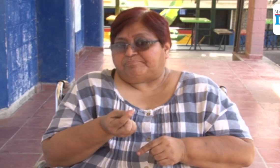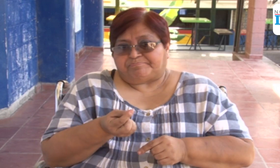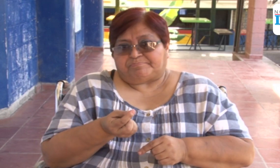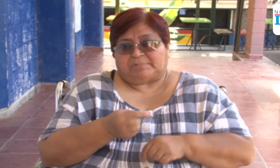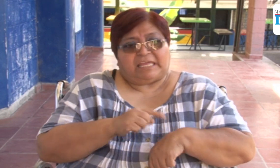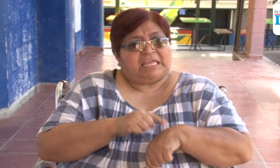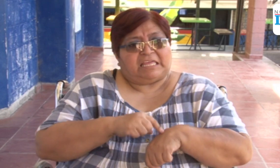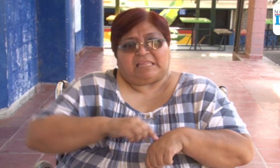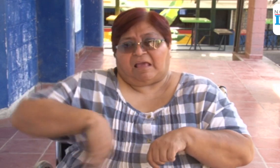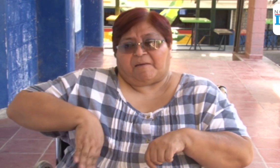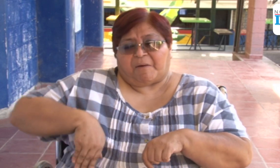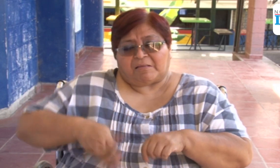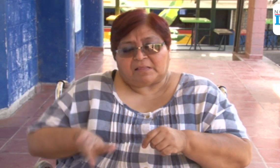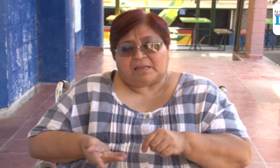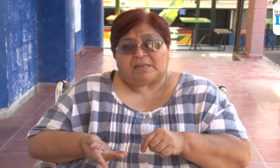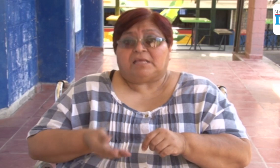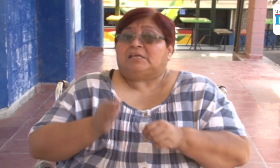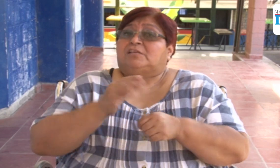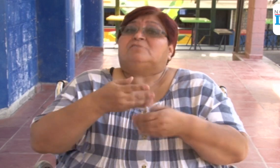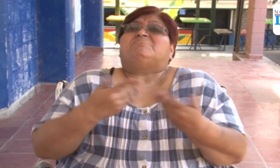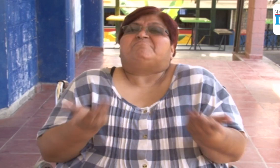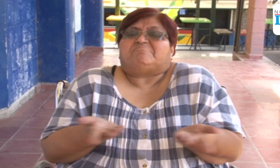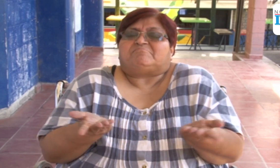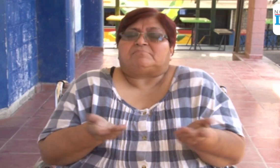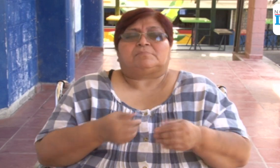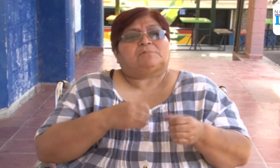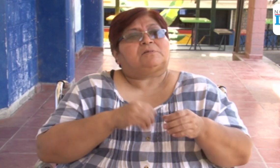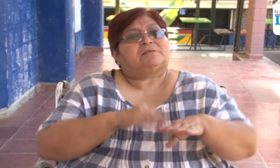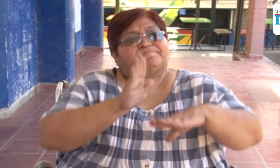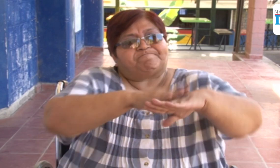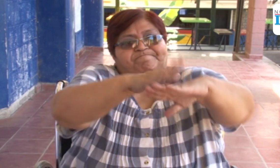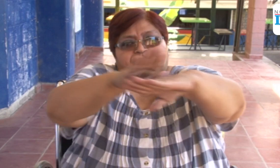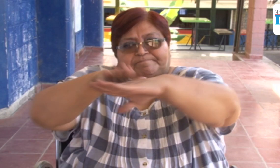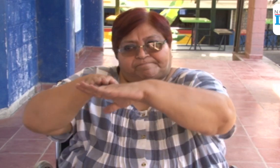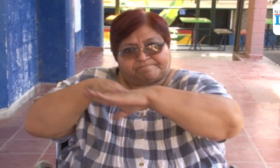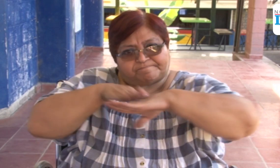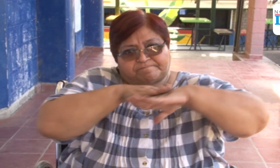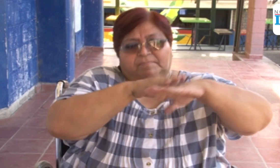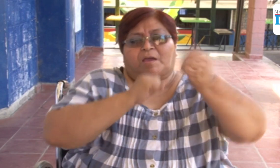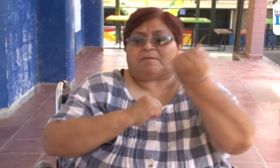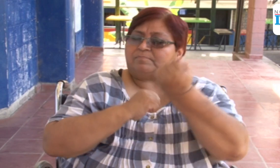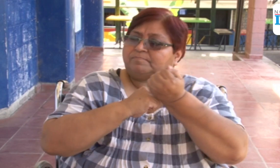gracias a la búsqueda de donaciones y a la mano de obra de los mismos estudiantes.